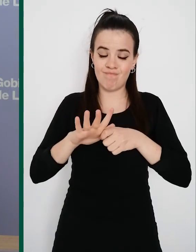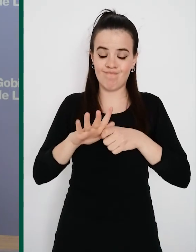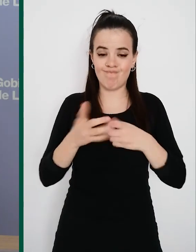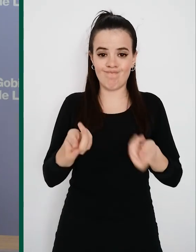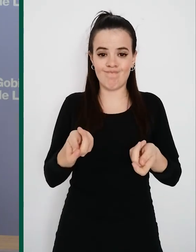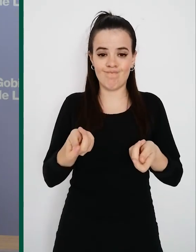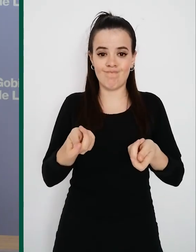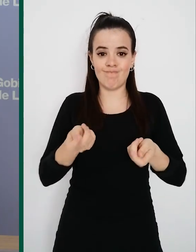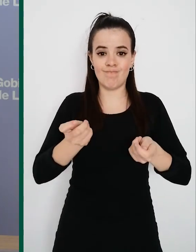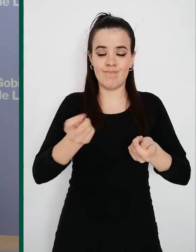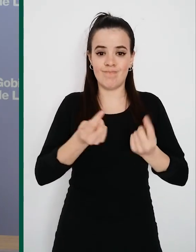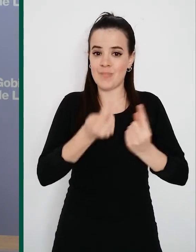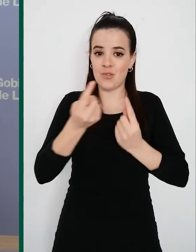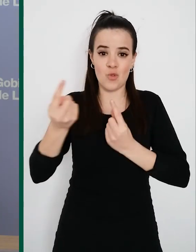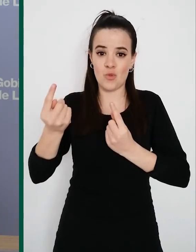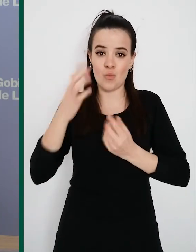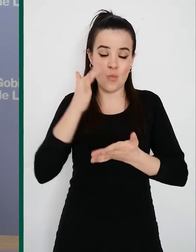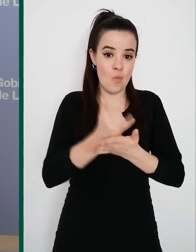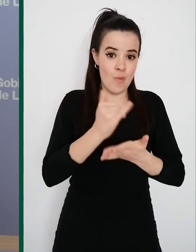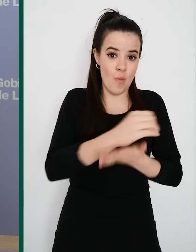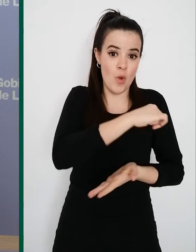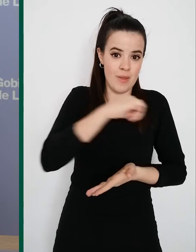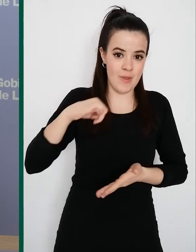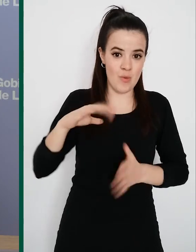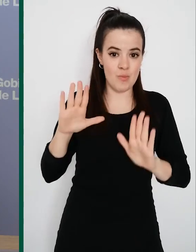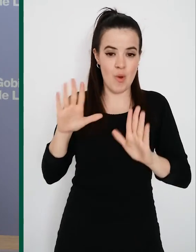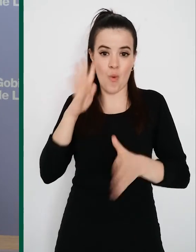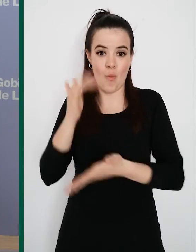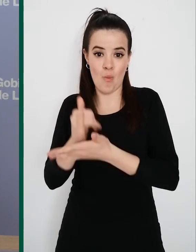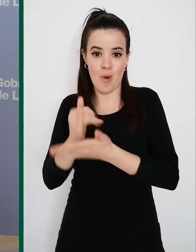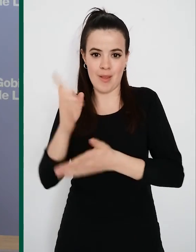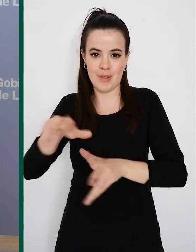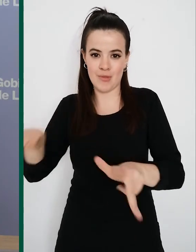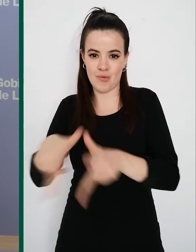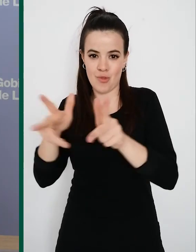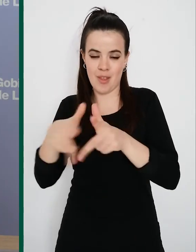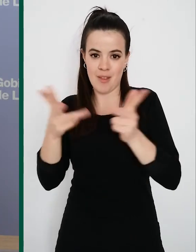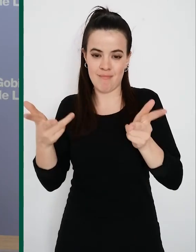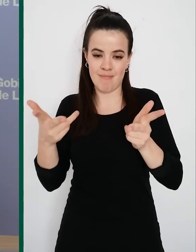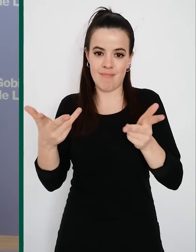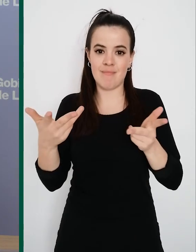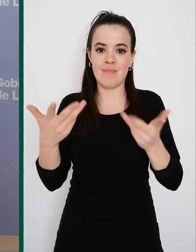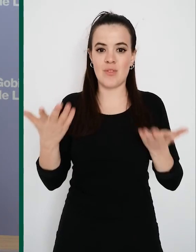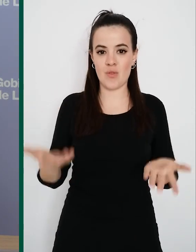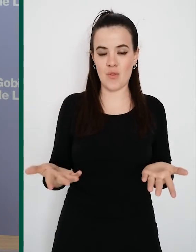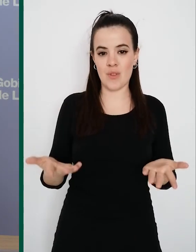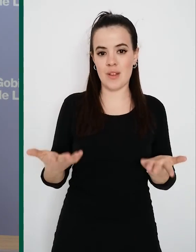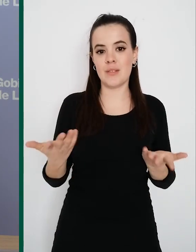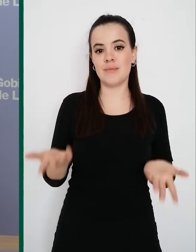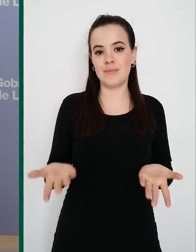obviamente, a todos a prueba como individuos, pero también como sociedad y ha permitido que la atención primaria, con el valor humano que aportan